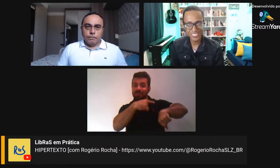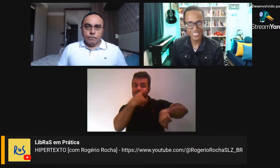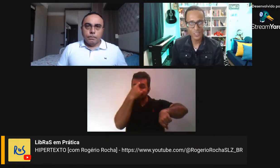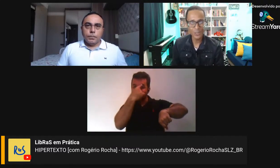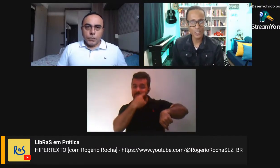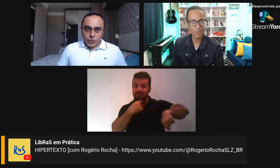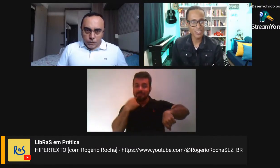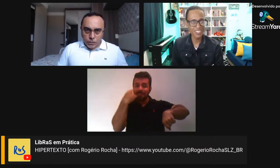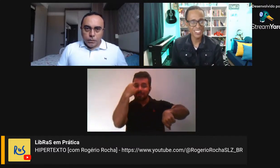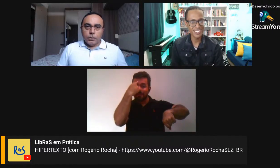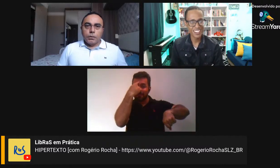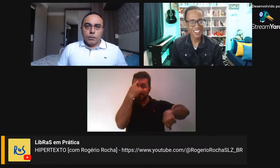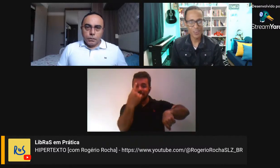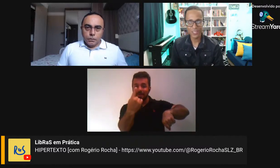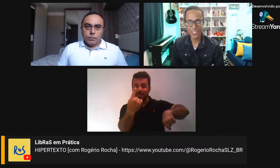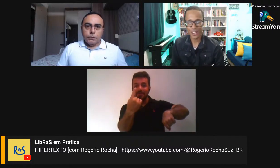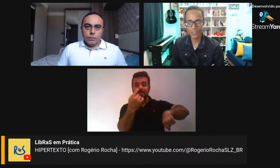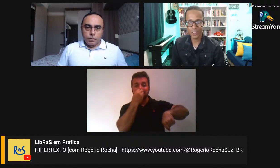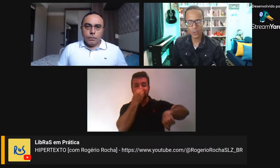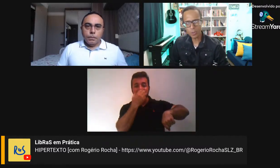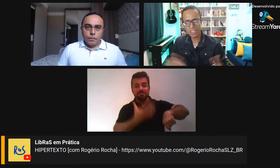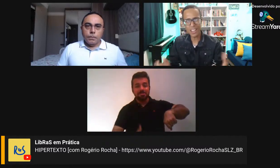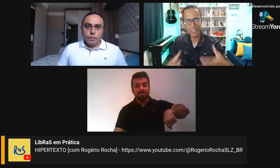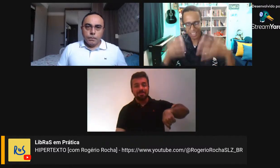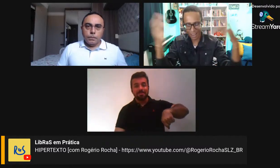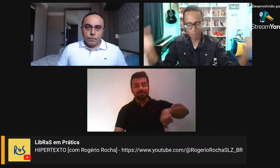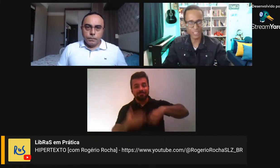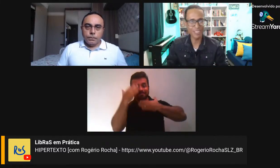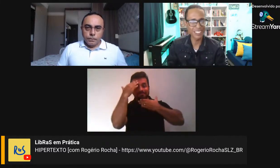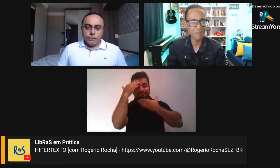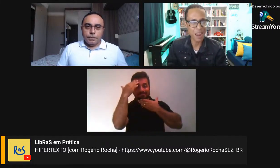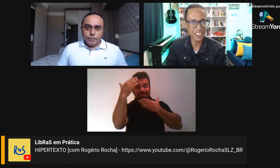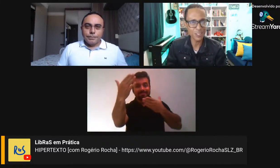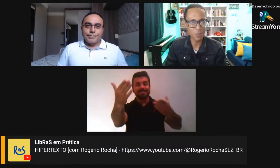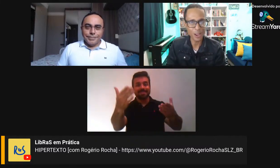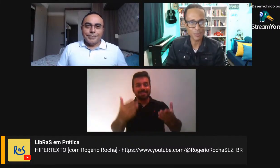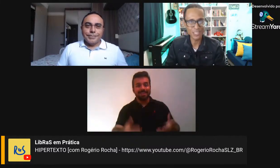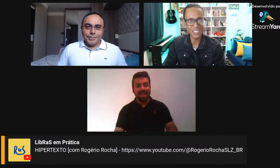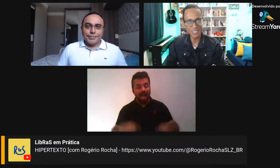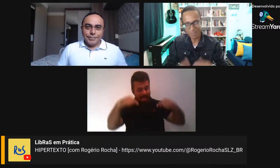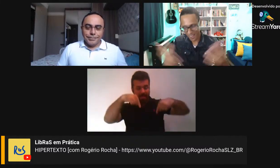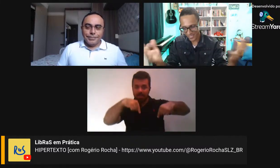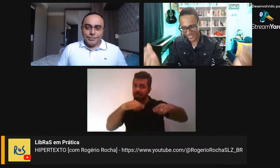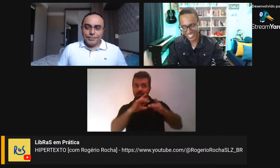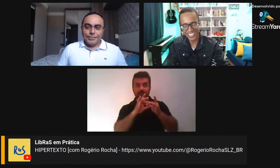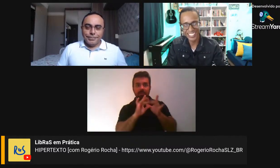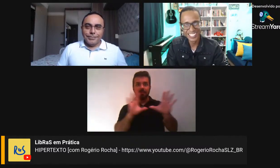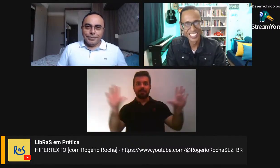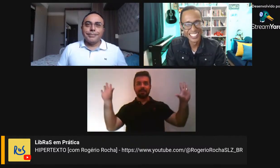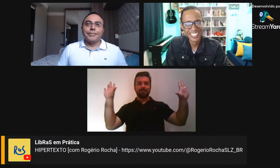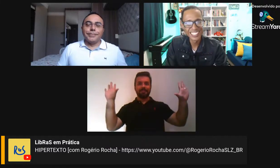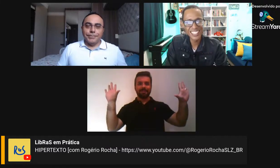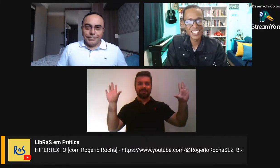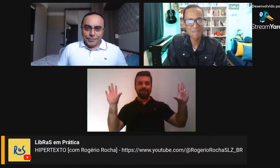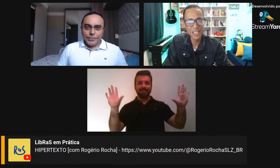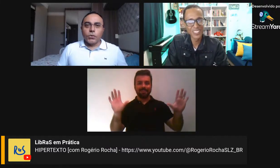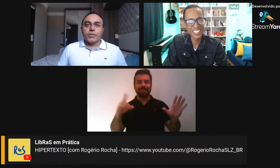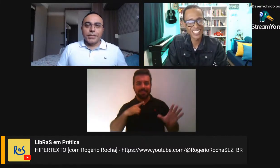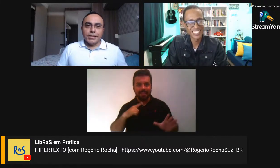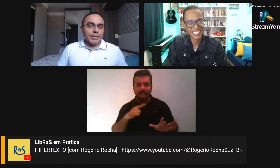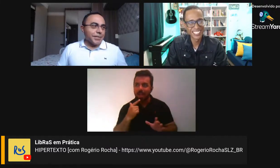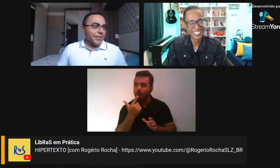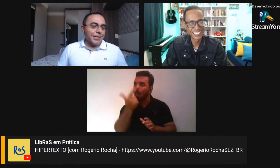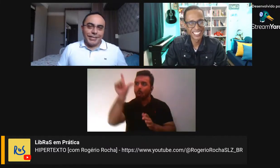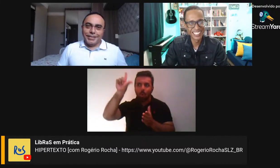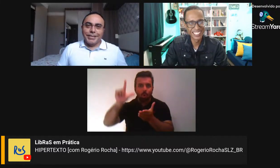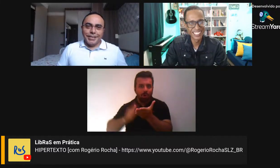viu, suas últimas considerações, últimas não, né, que a porta vai estar aberta, os próximos livros, espero poder recebê-lo